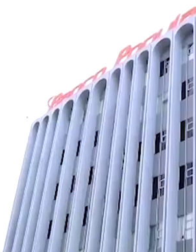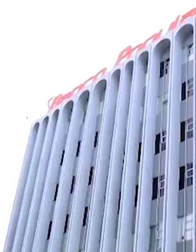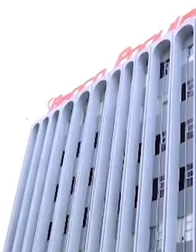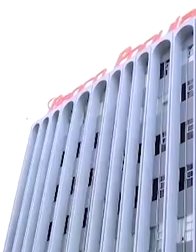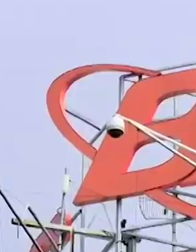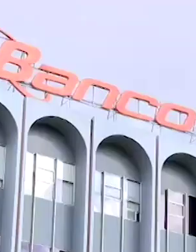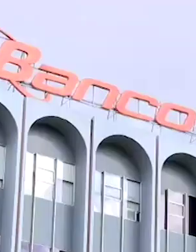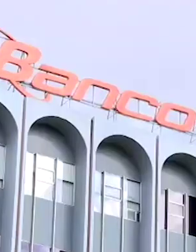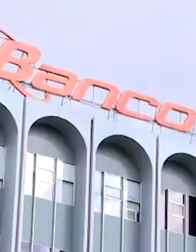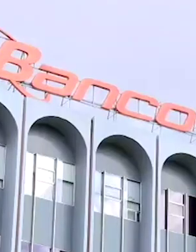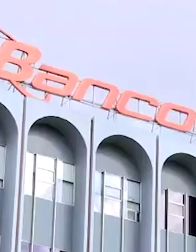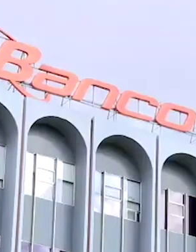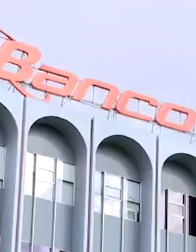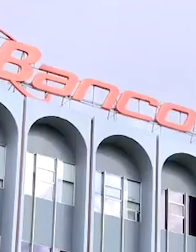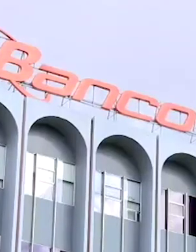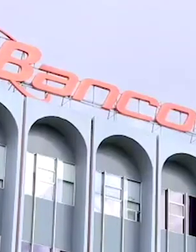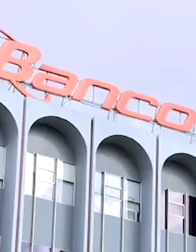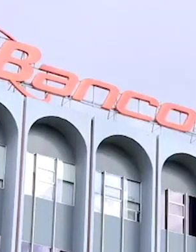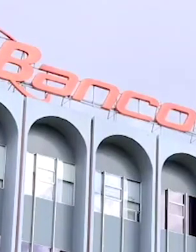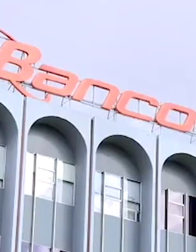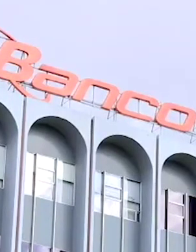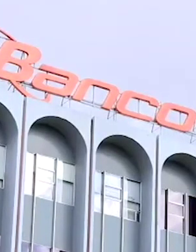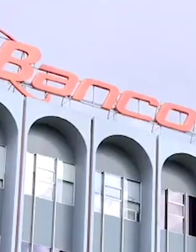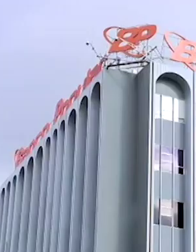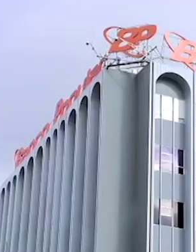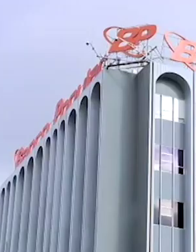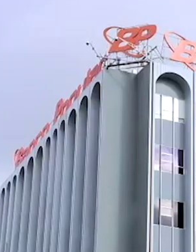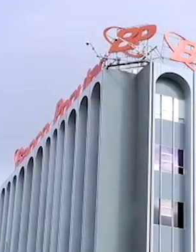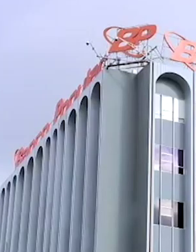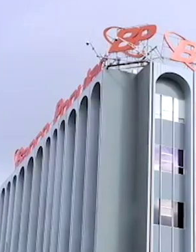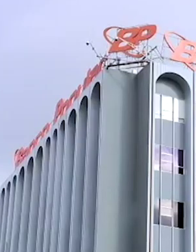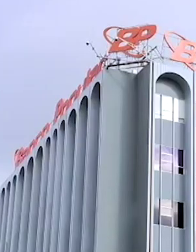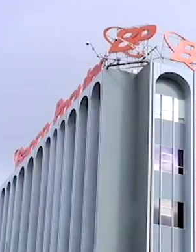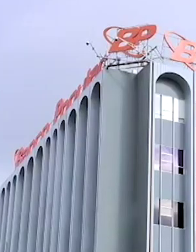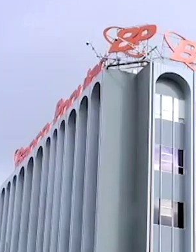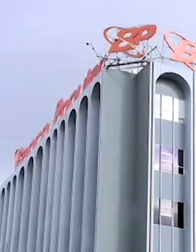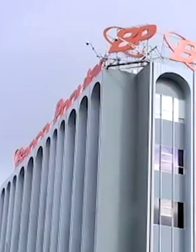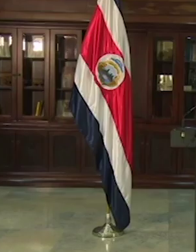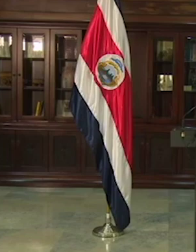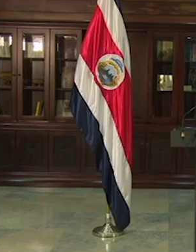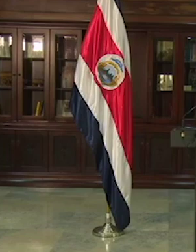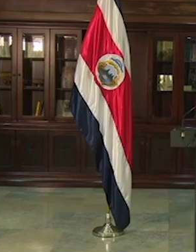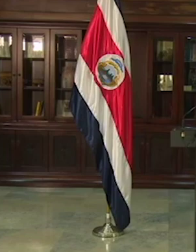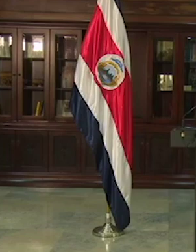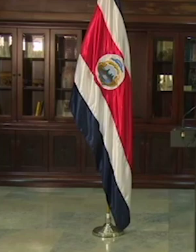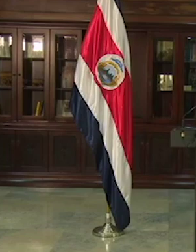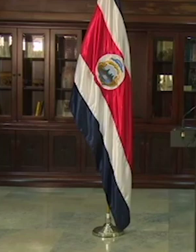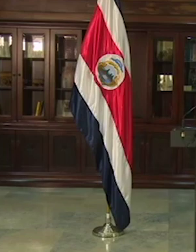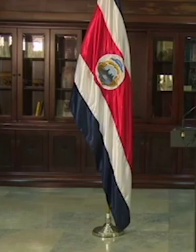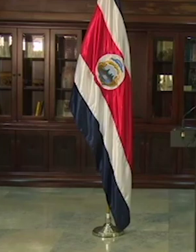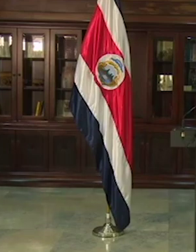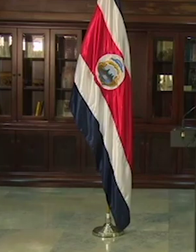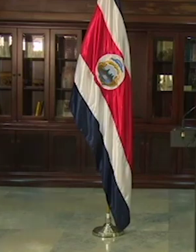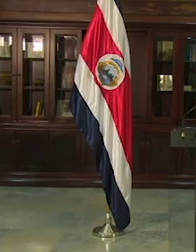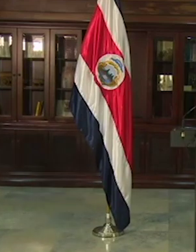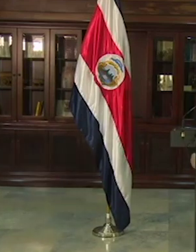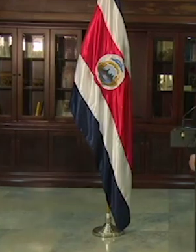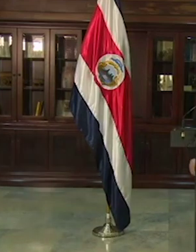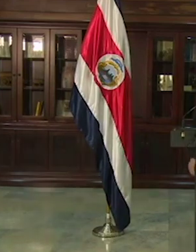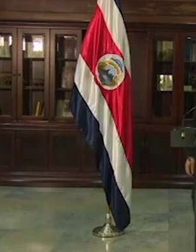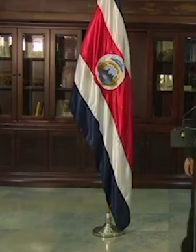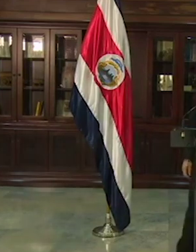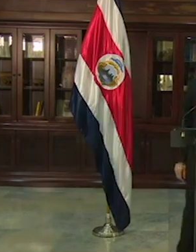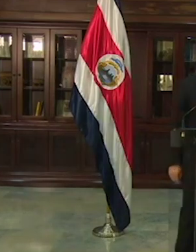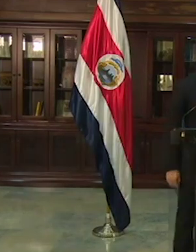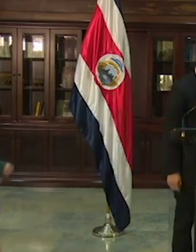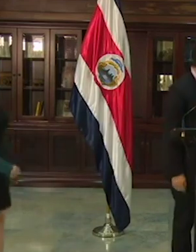salario con un tope de 9.5 millones de colones y no superior a este monto. El presidente de la República,